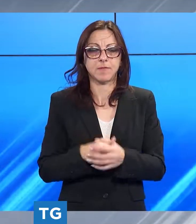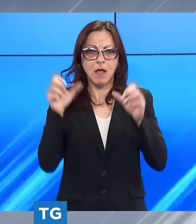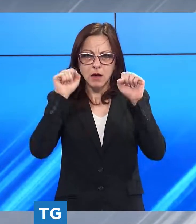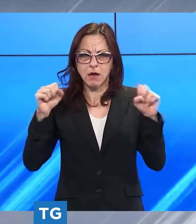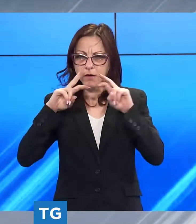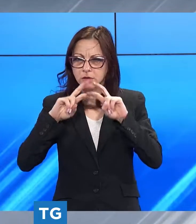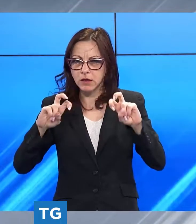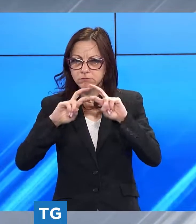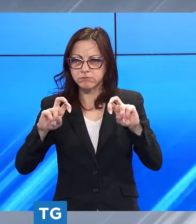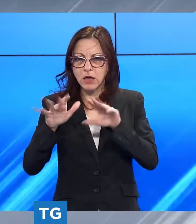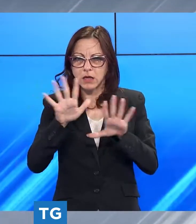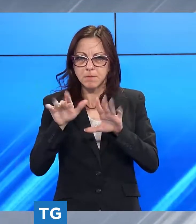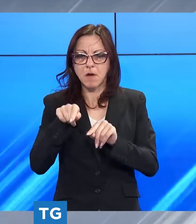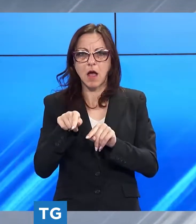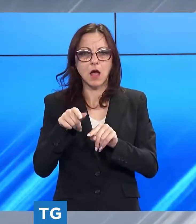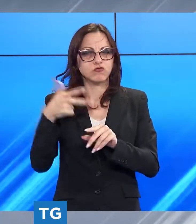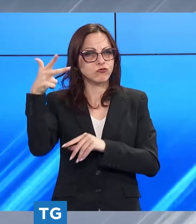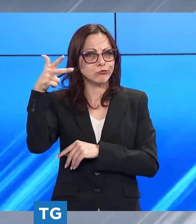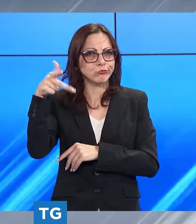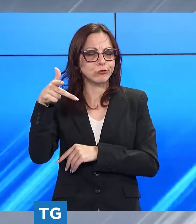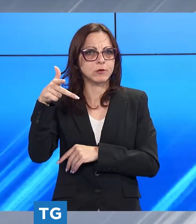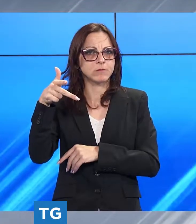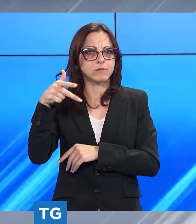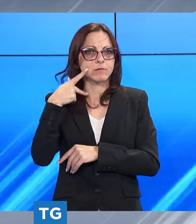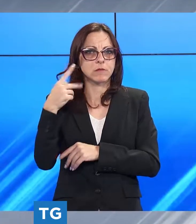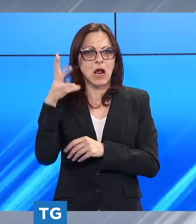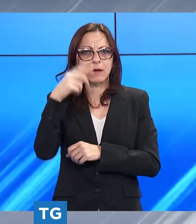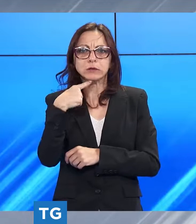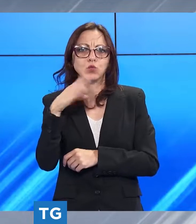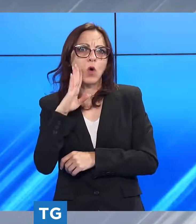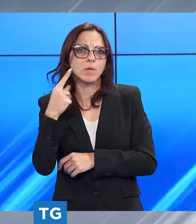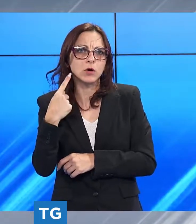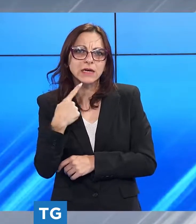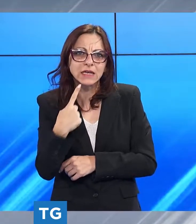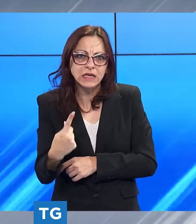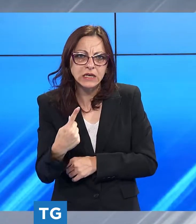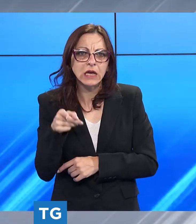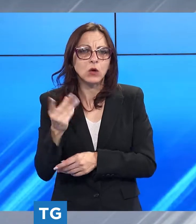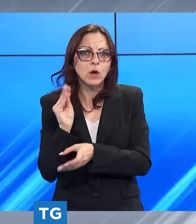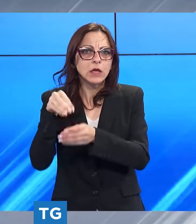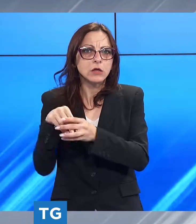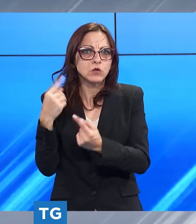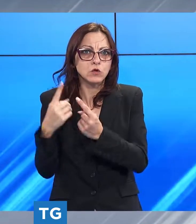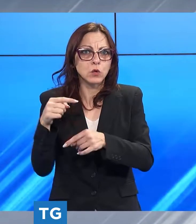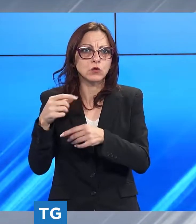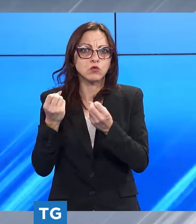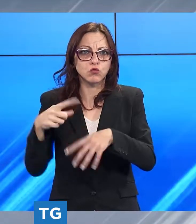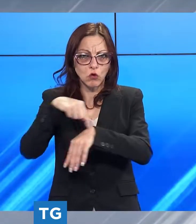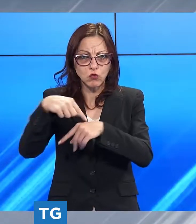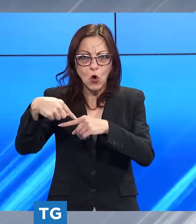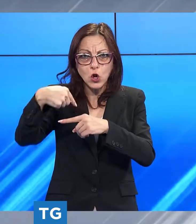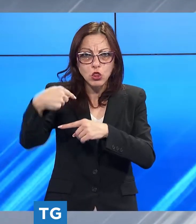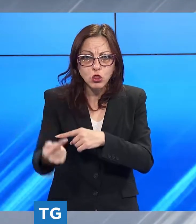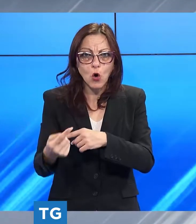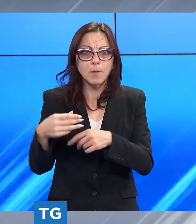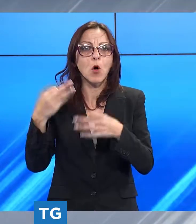sorveglianza della zona per dare un volto all'uomo e per capire se sia coinvolto nell'episodio avvenuto poche ore dopo in passeggiata a